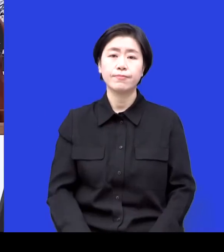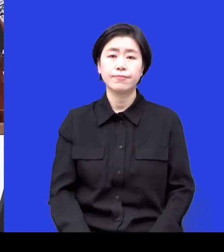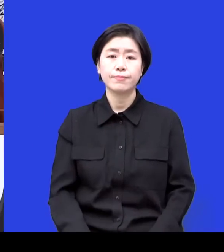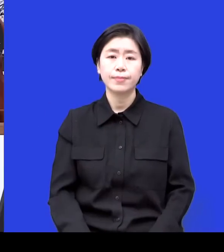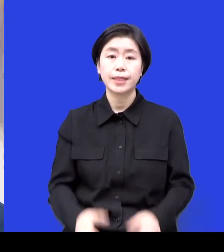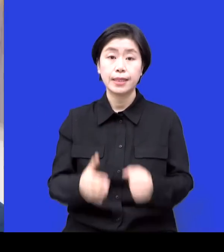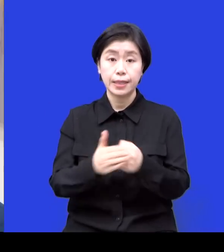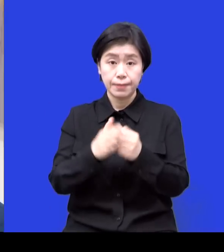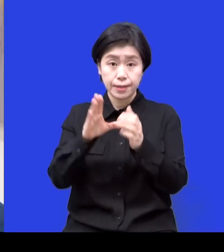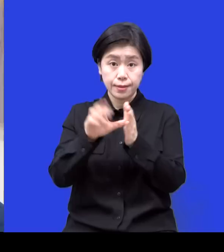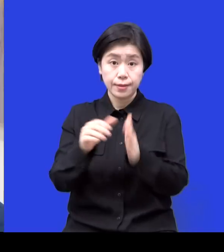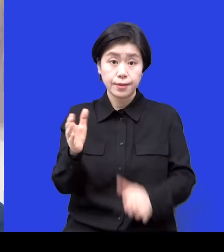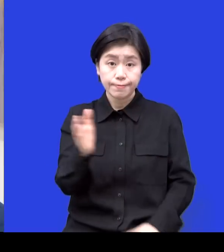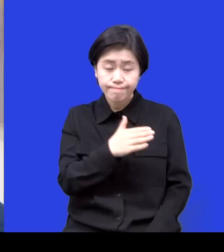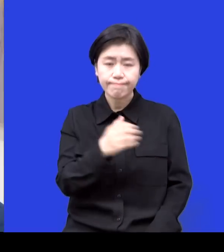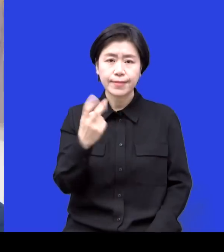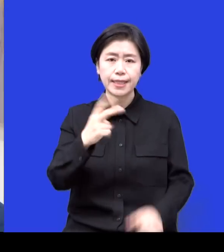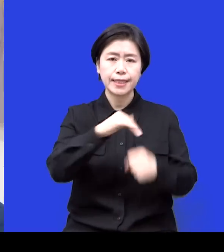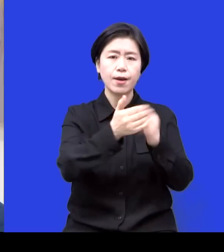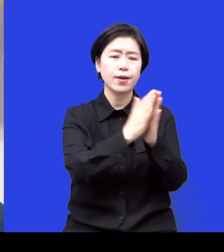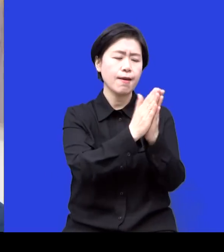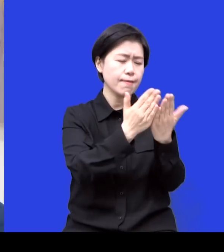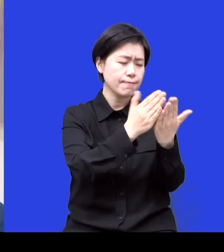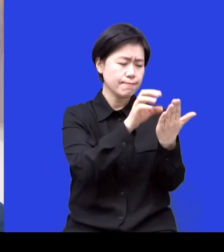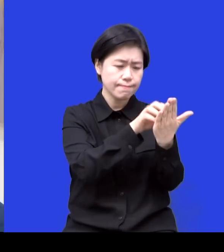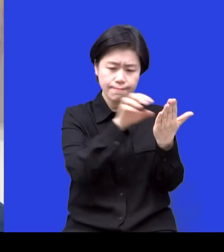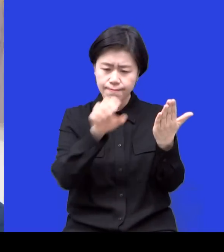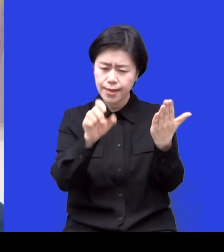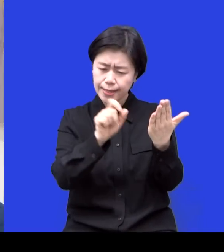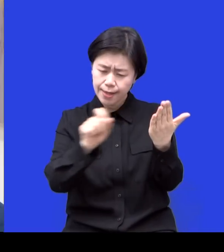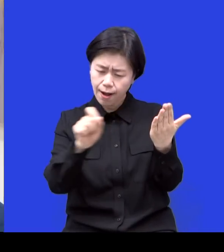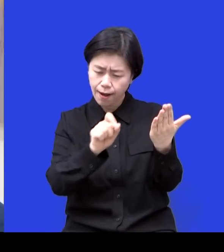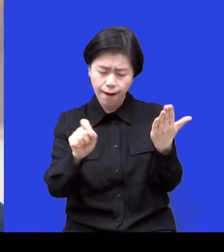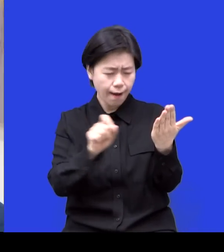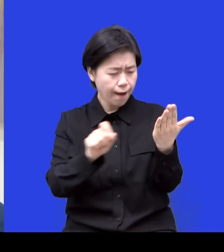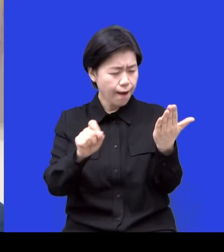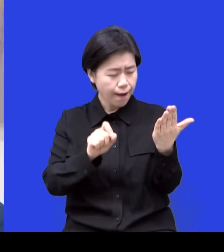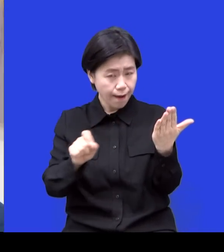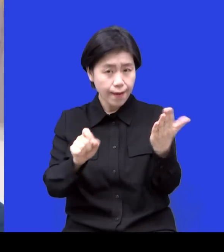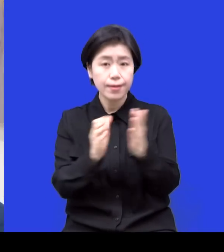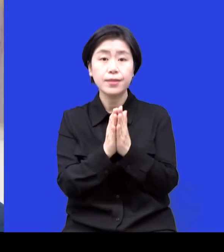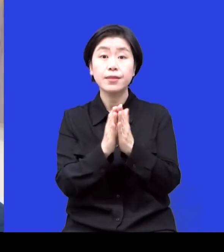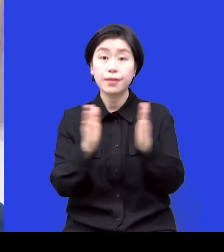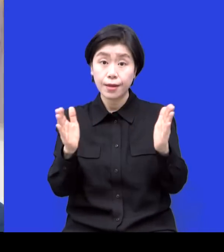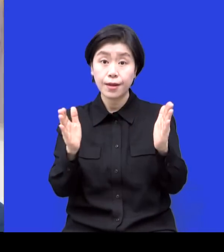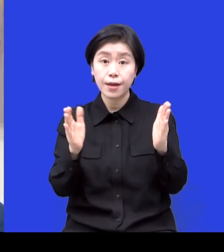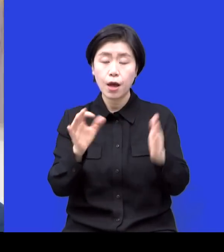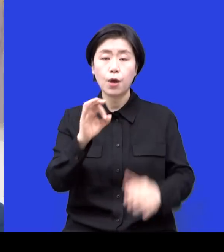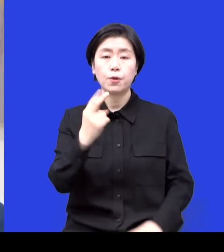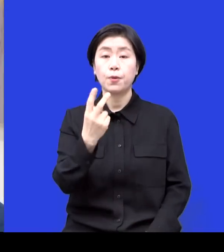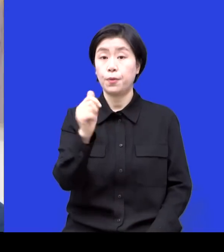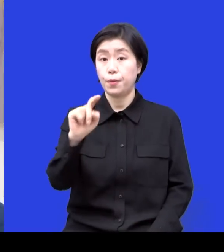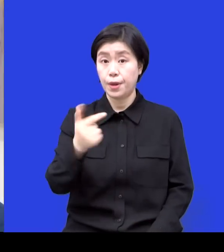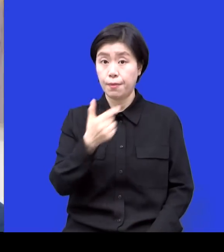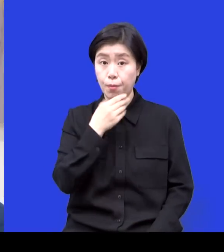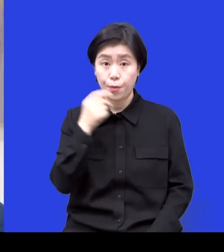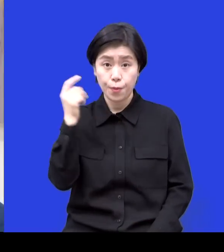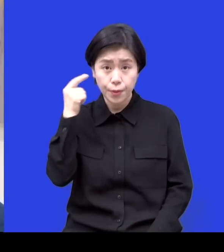성경을 읽기 시작하고 필사를 하고 요한복음부터 시작을 했어요 요한복음 필사하고 하나하나 다 읽기 시작하는데